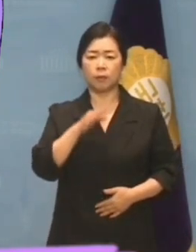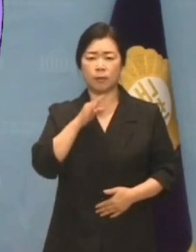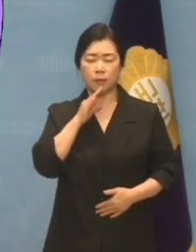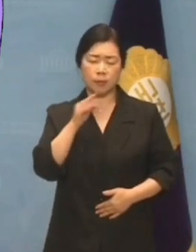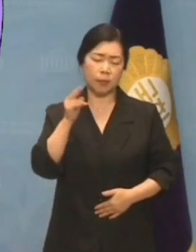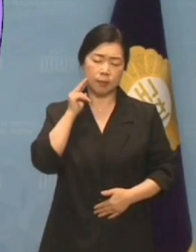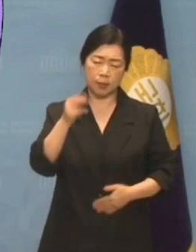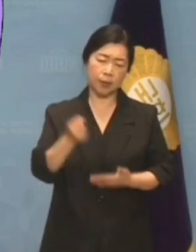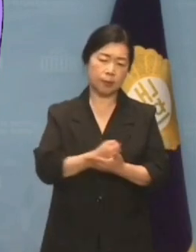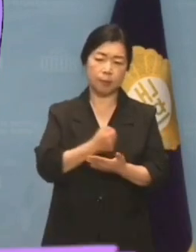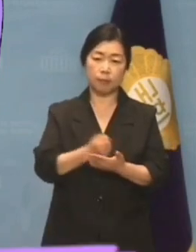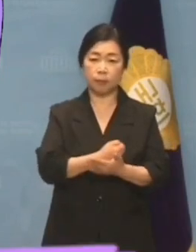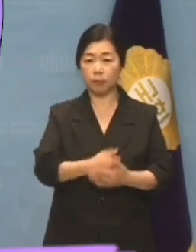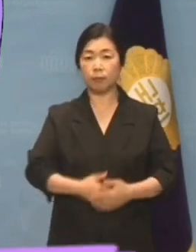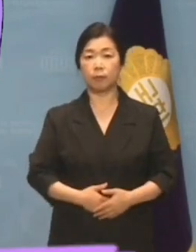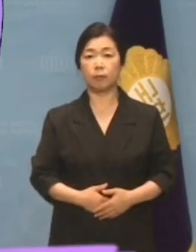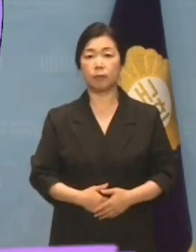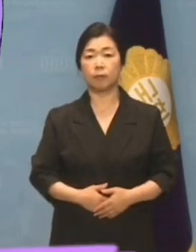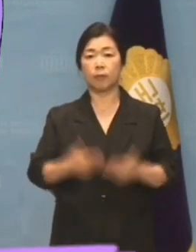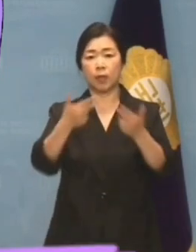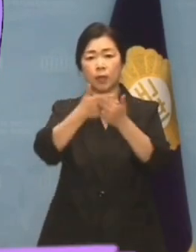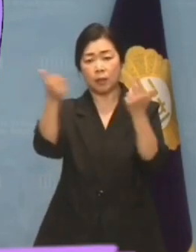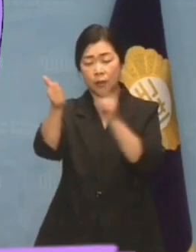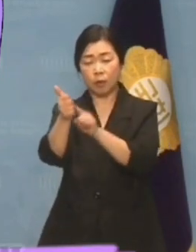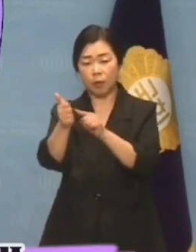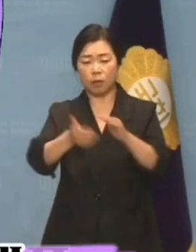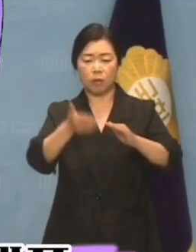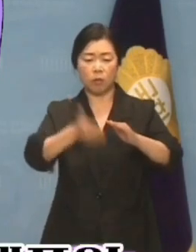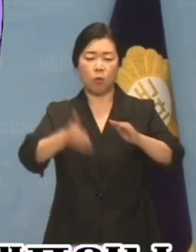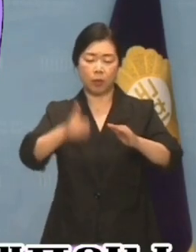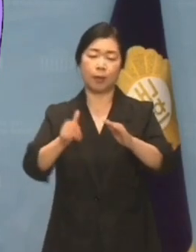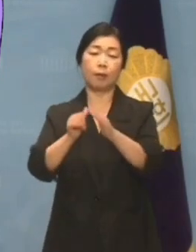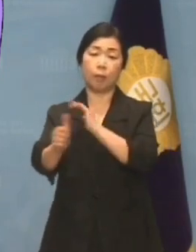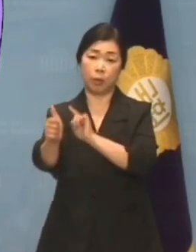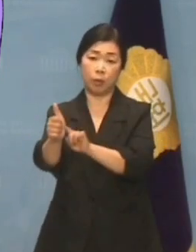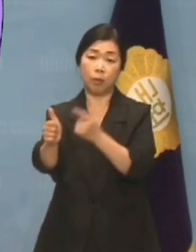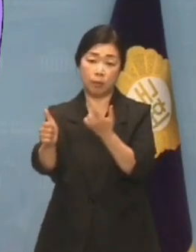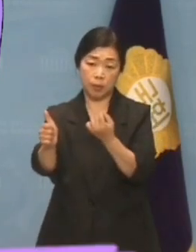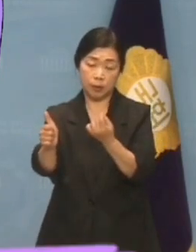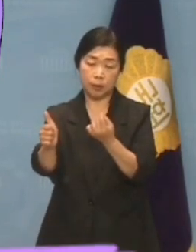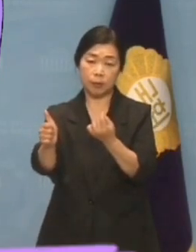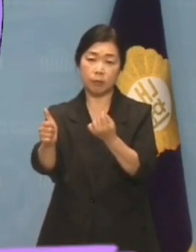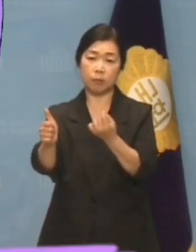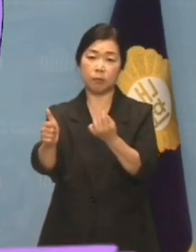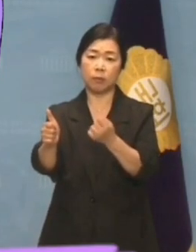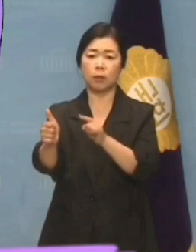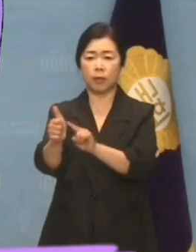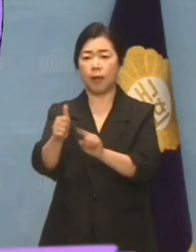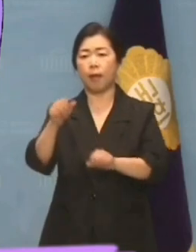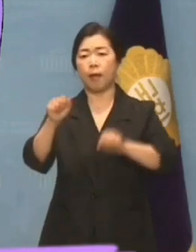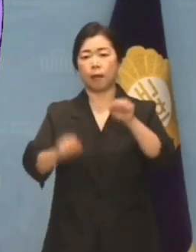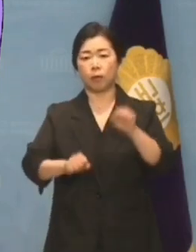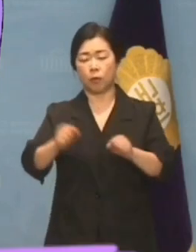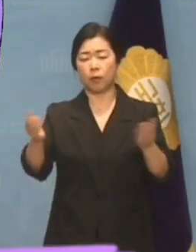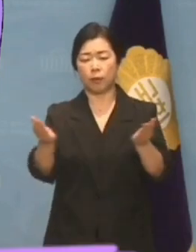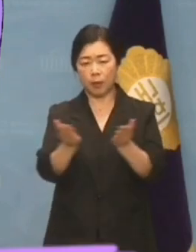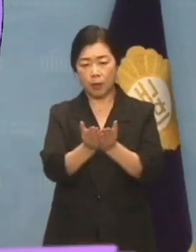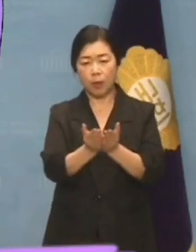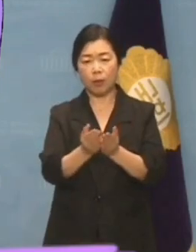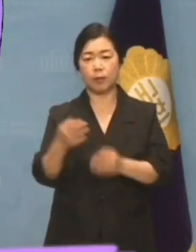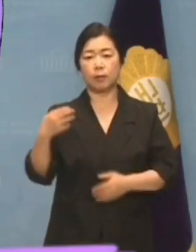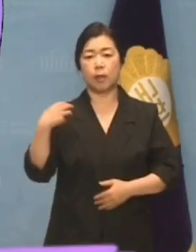씁쓸합니다. 이재명 대표는 공당의 대표입니다. 자신의 행동에 마땅히